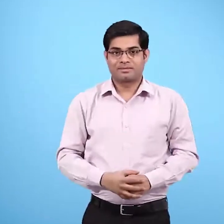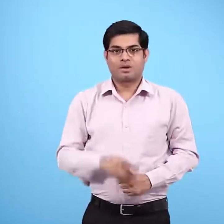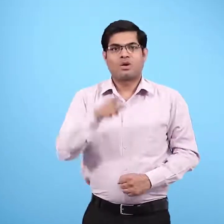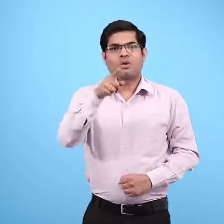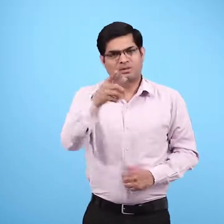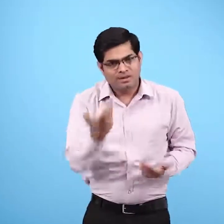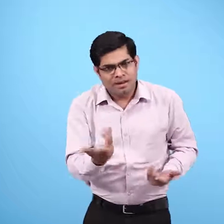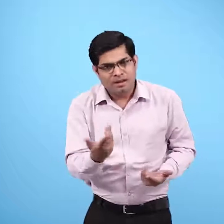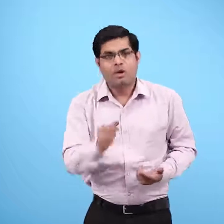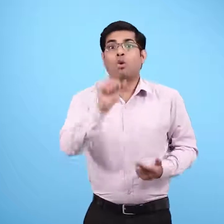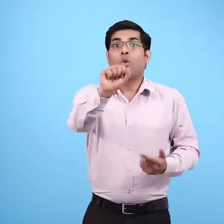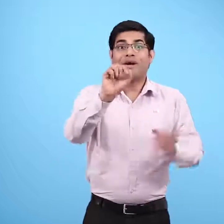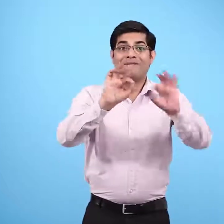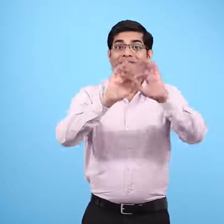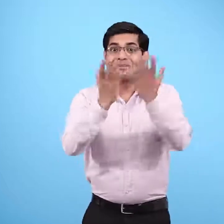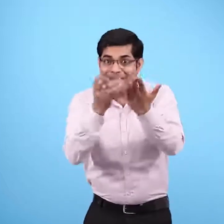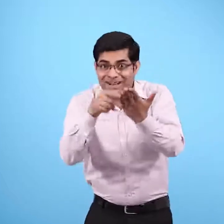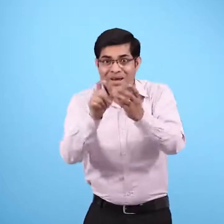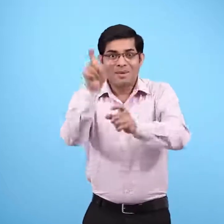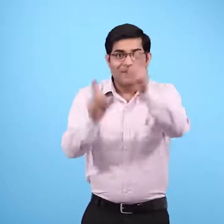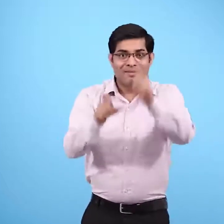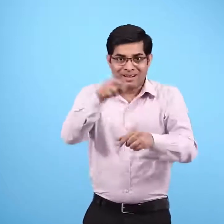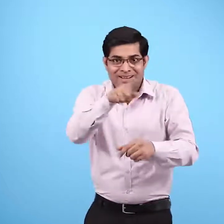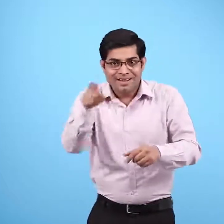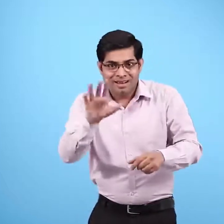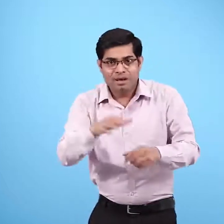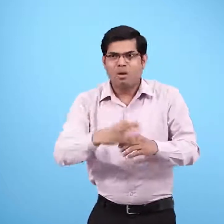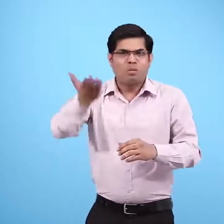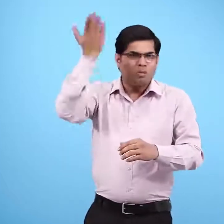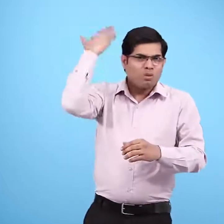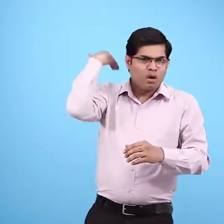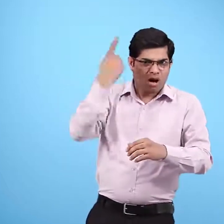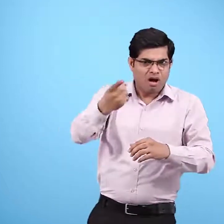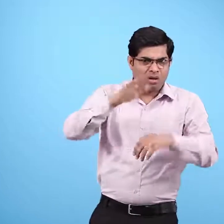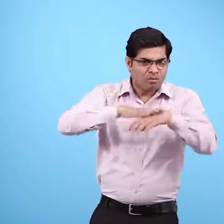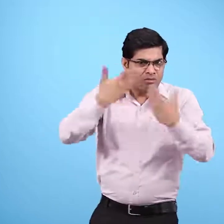क्या तुम्हें या तुम्हारे घर में कभी किसी को ग्लुकोस चड़ाया गया है?